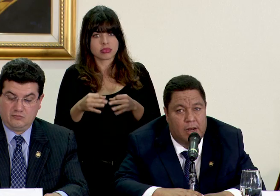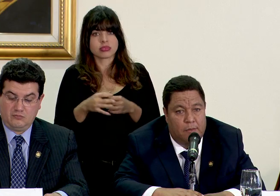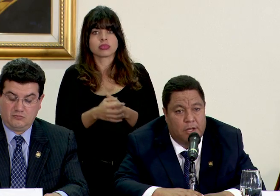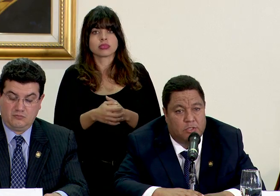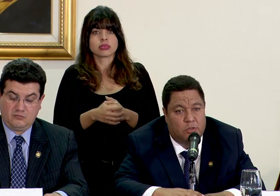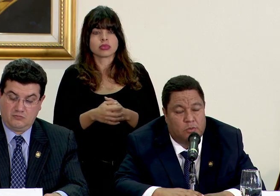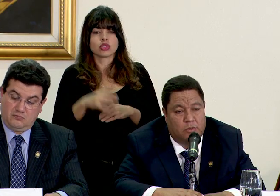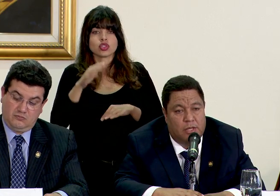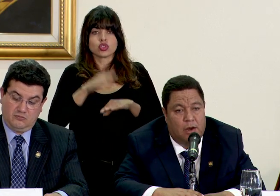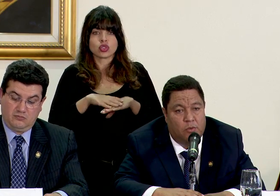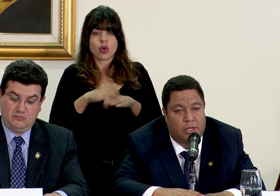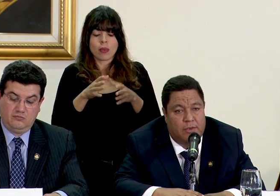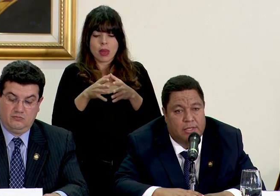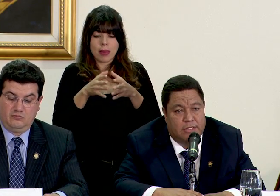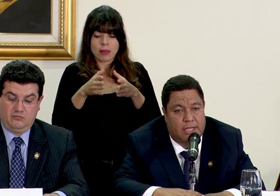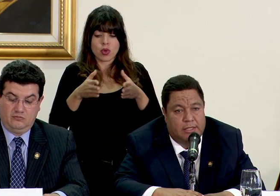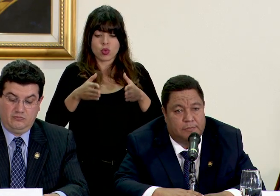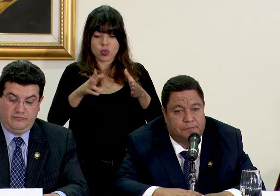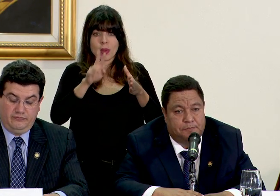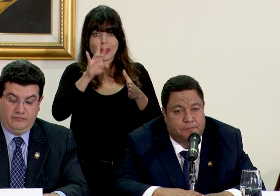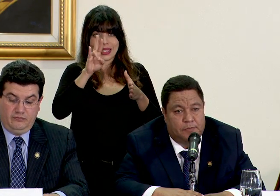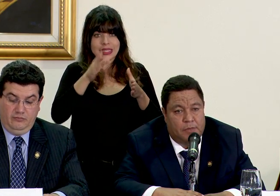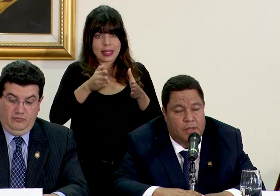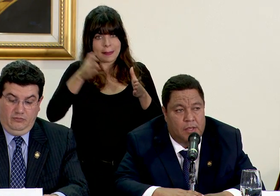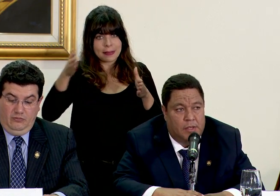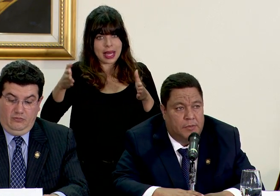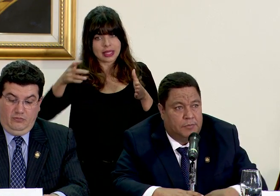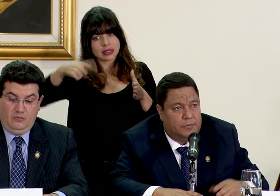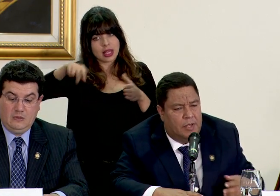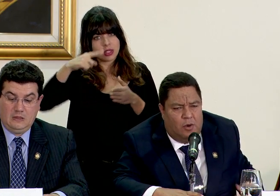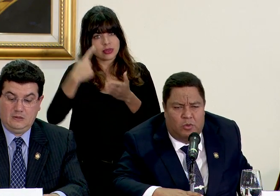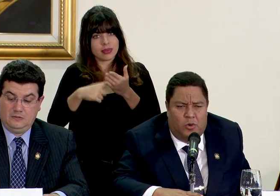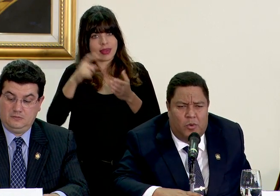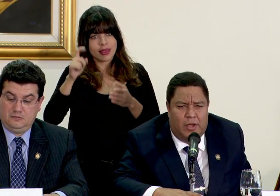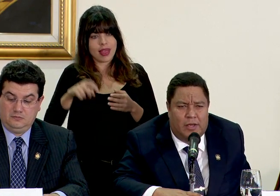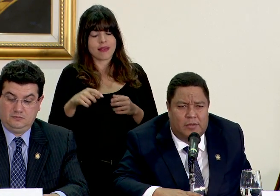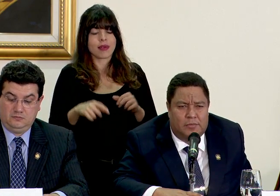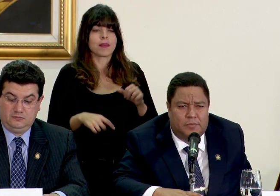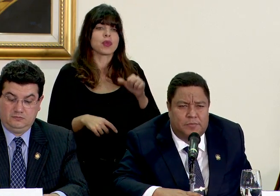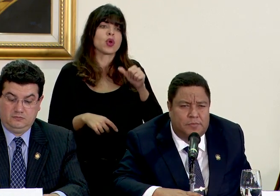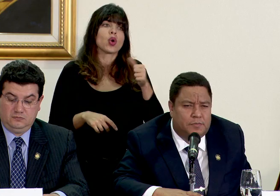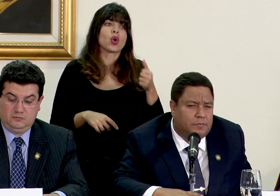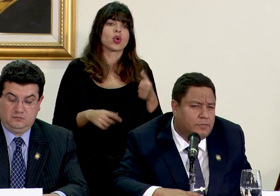la ampliación de la ruta 27 el otro